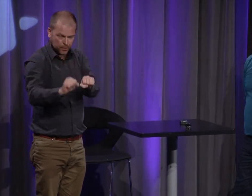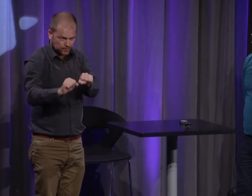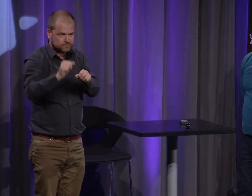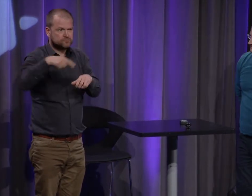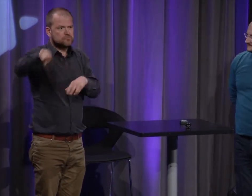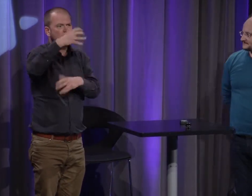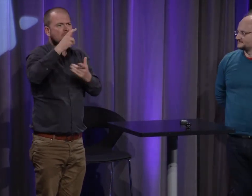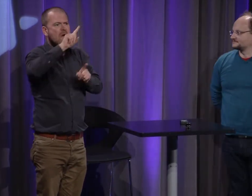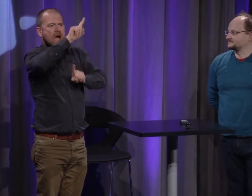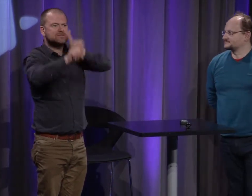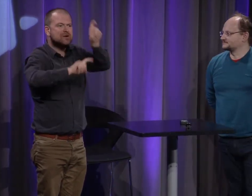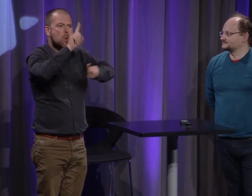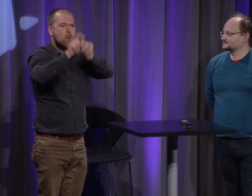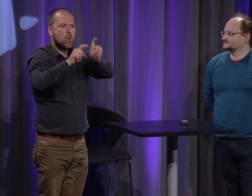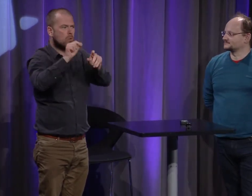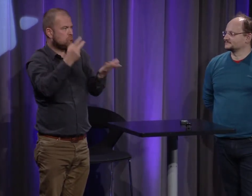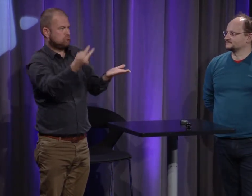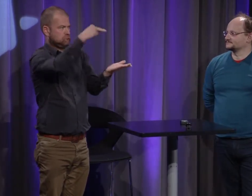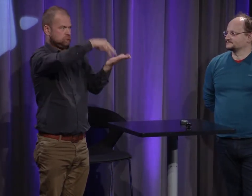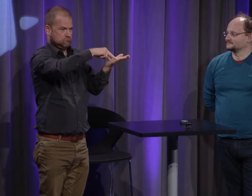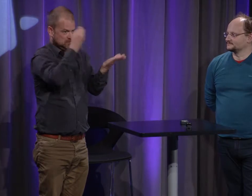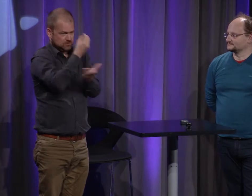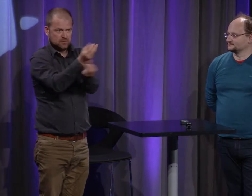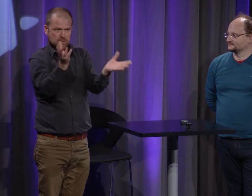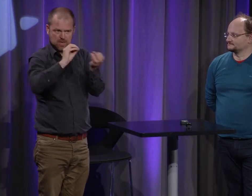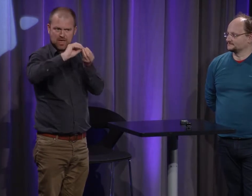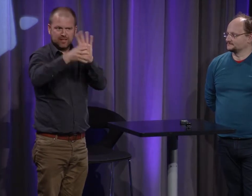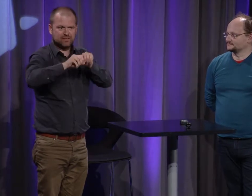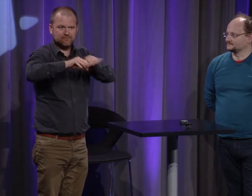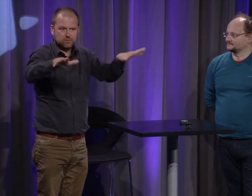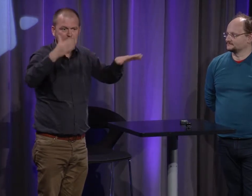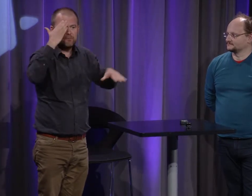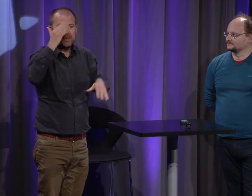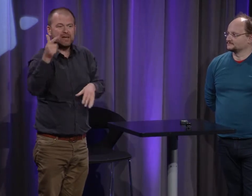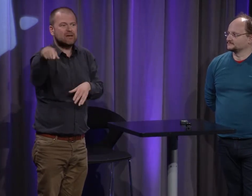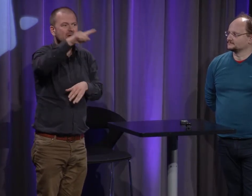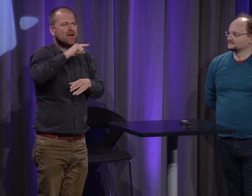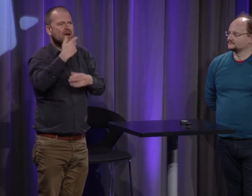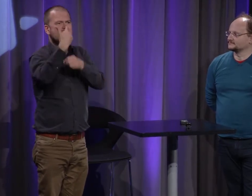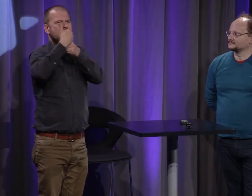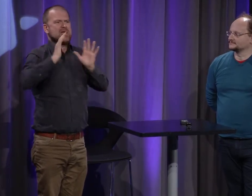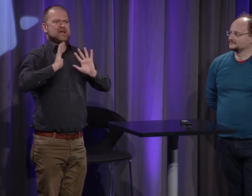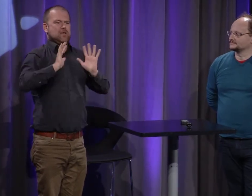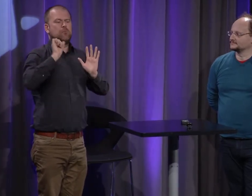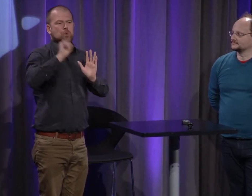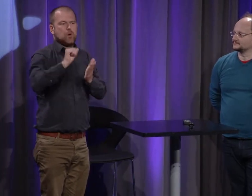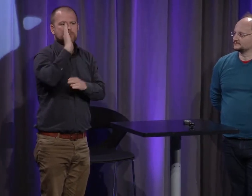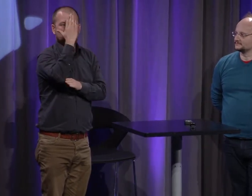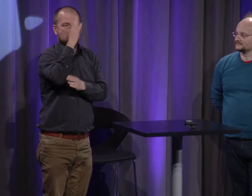ce soir est diffusée en direct sur internet donc les personnes qui souhaitent poser des questions peuvent monter sur